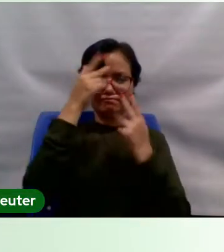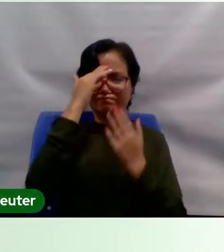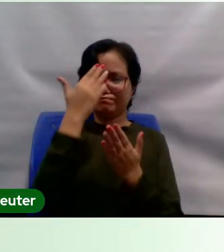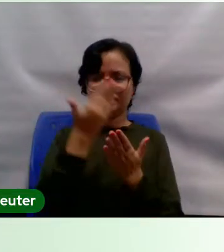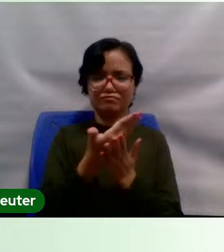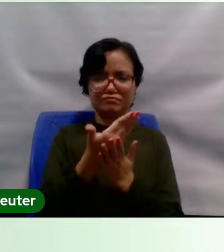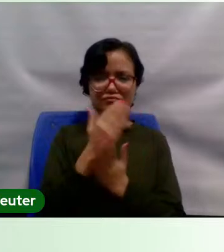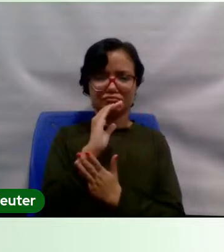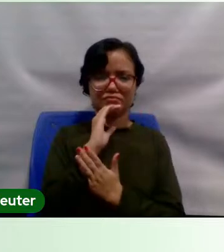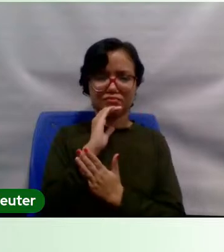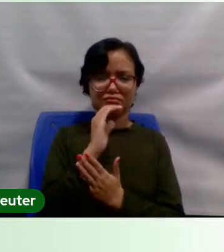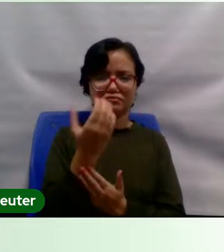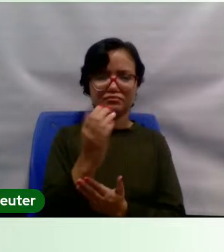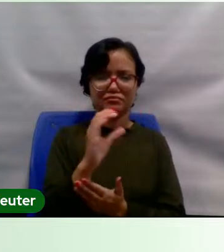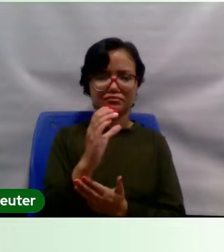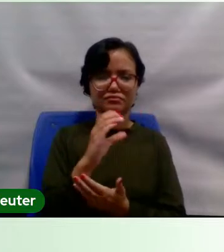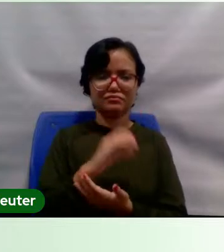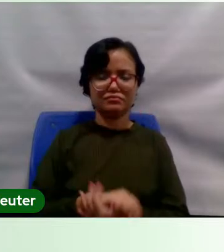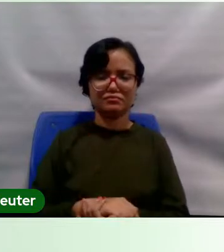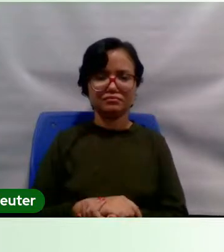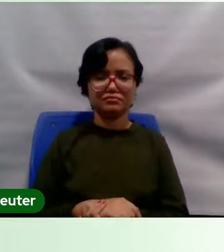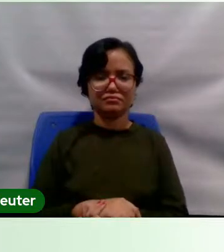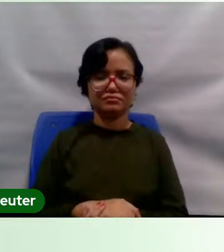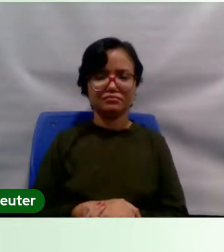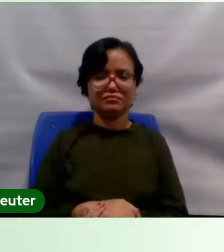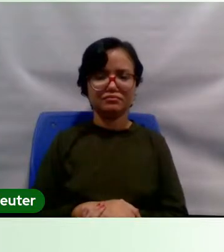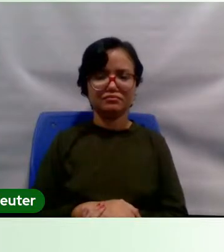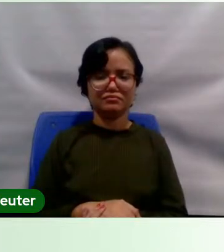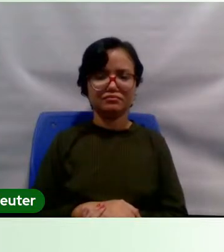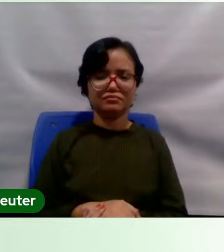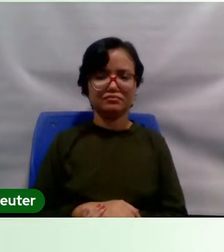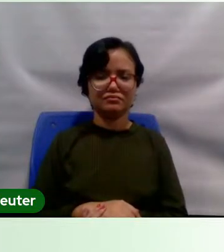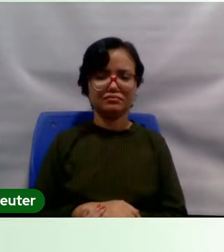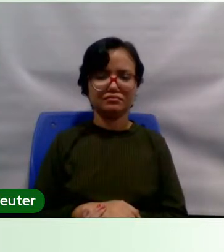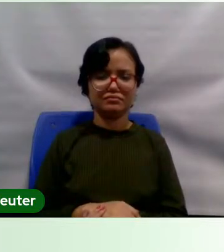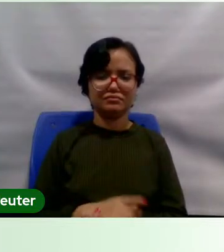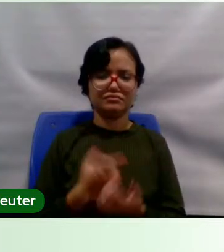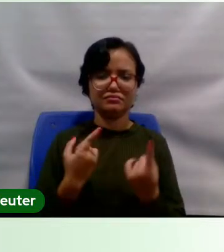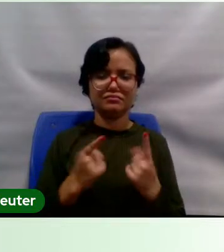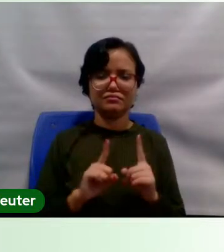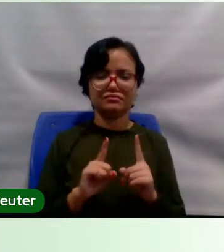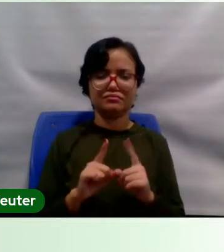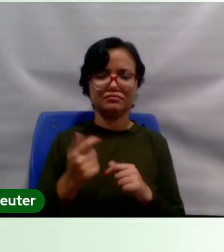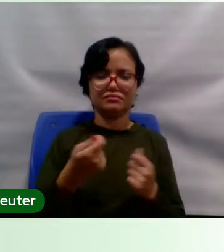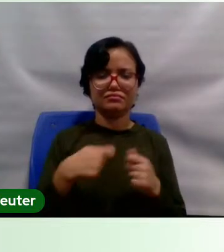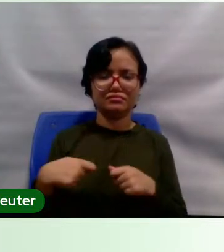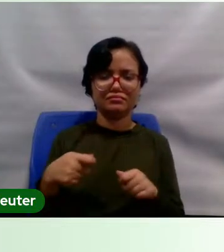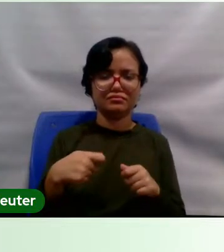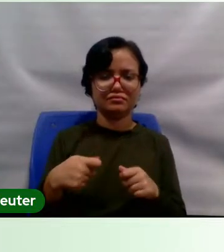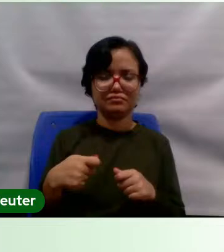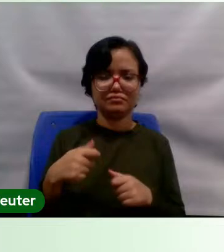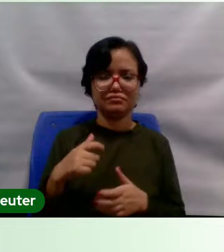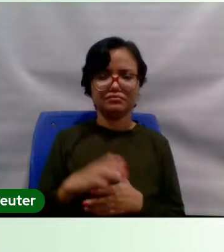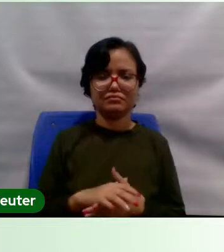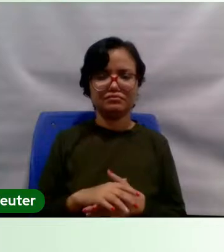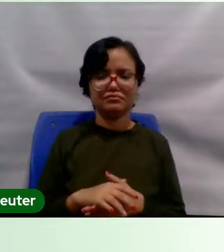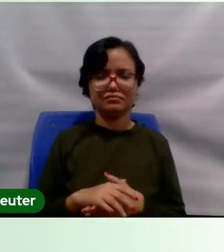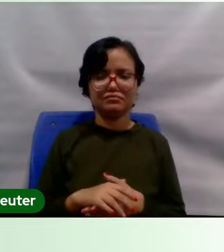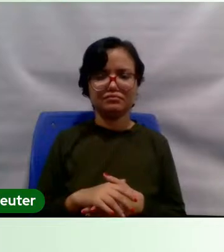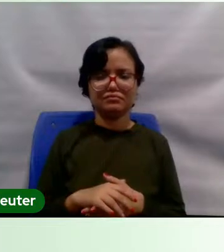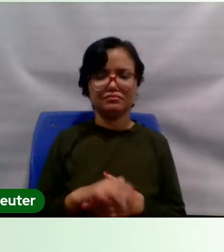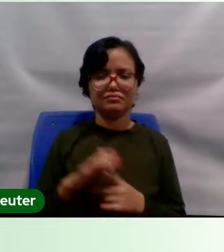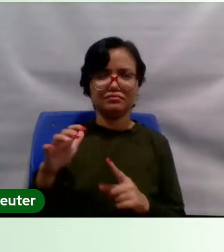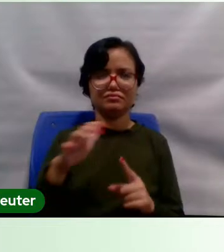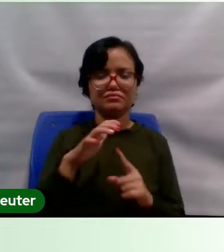científico, a negação da necessidade de intervir nas